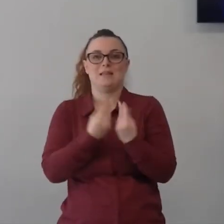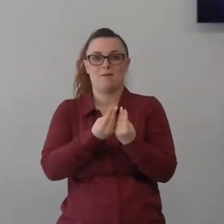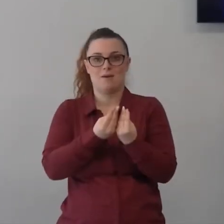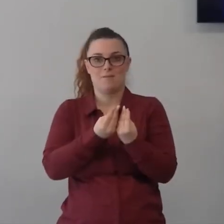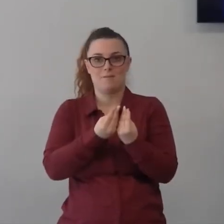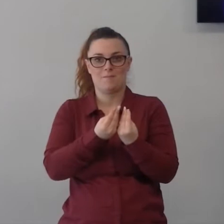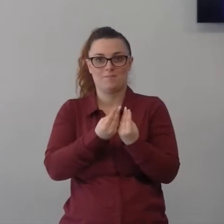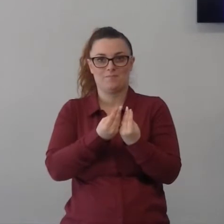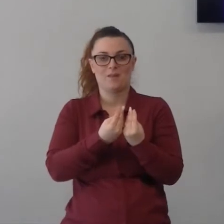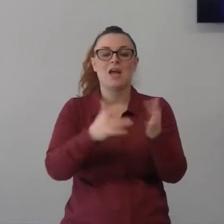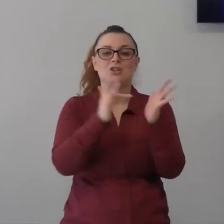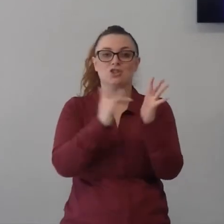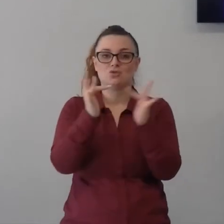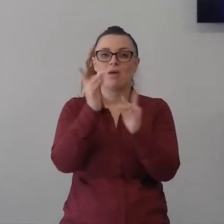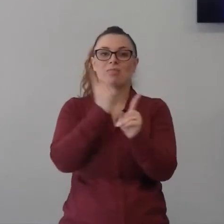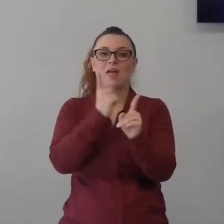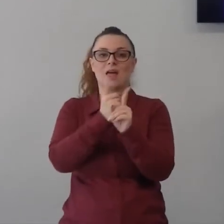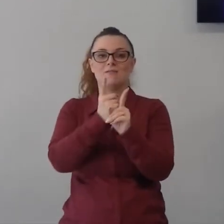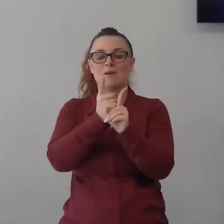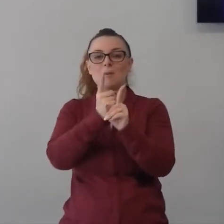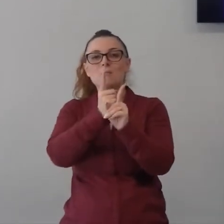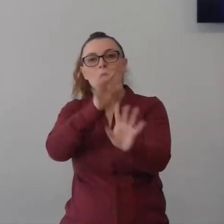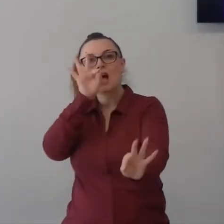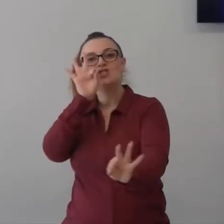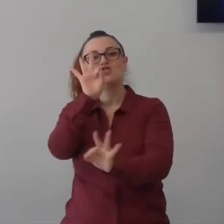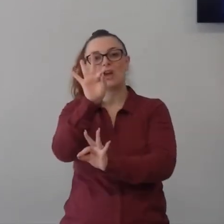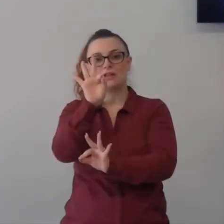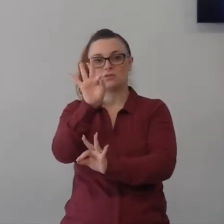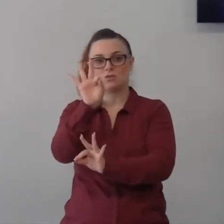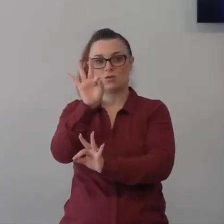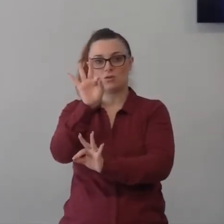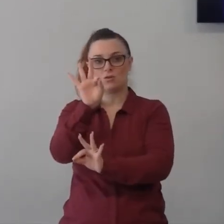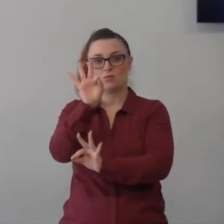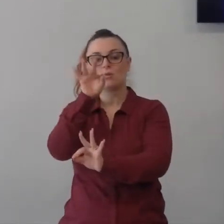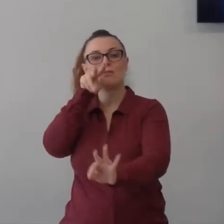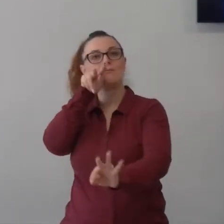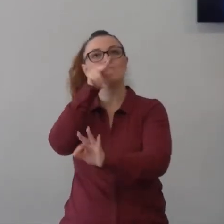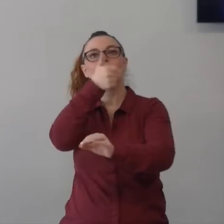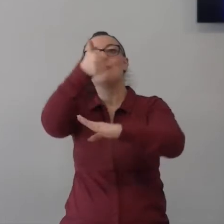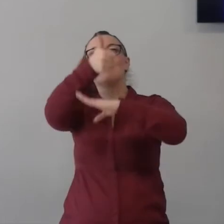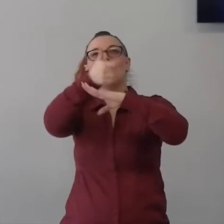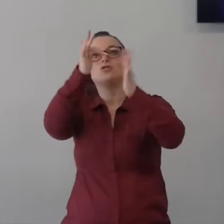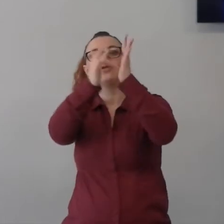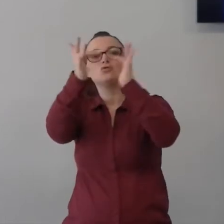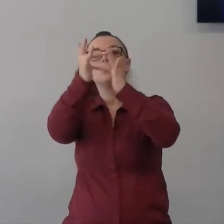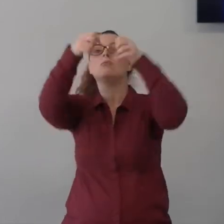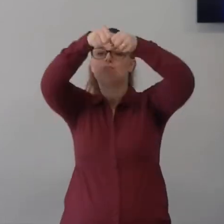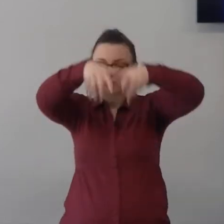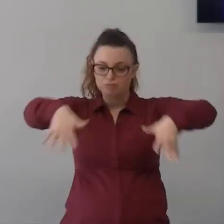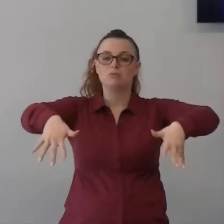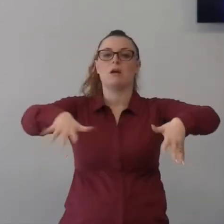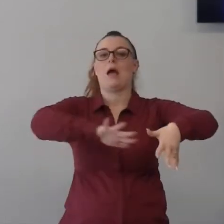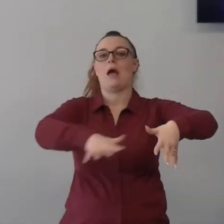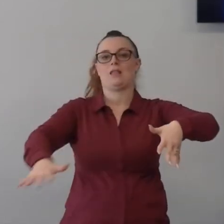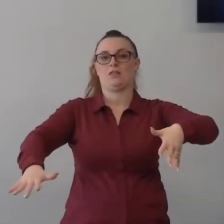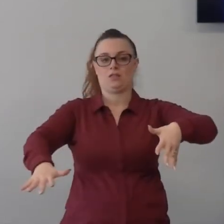ogni attività di tutto quello che un credente fa deve iniziare con Gesù deve essere